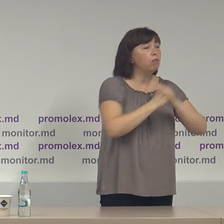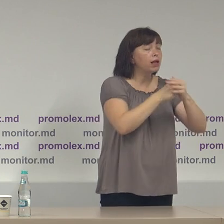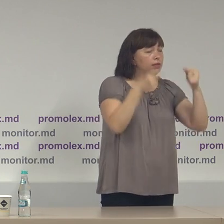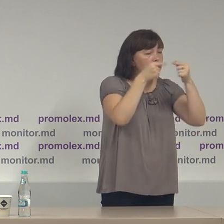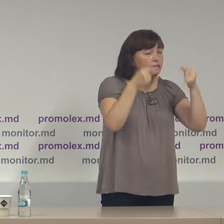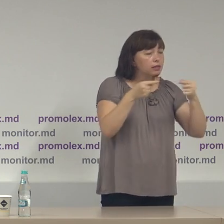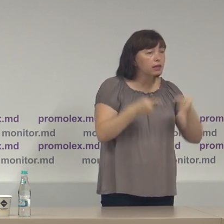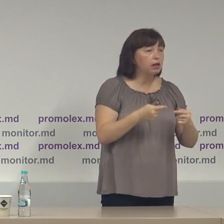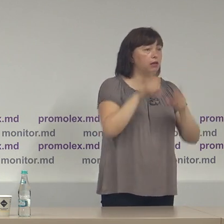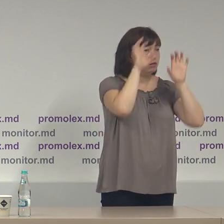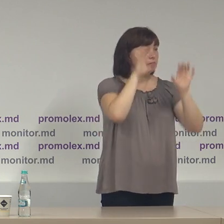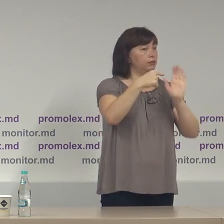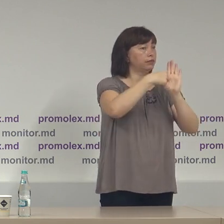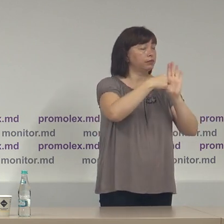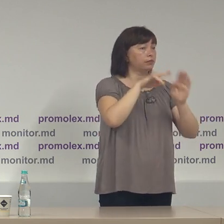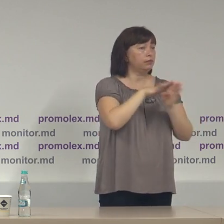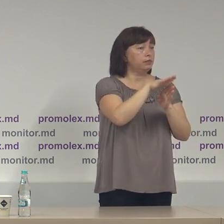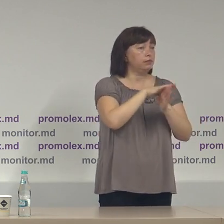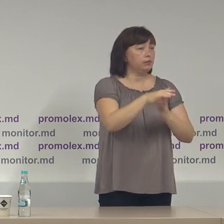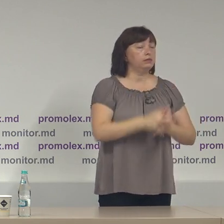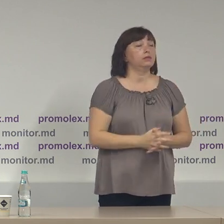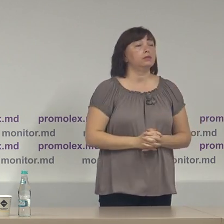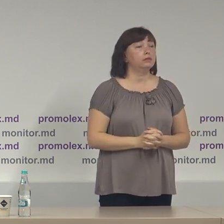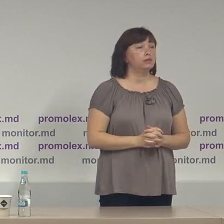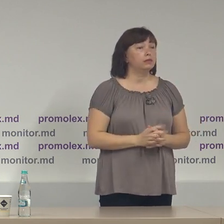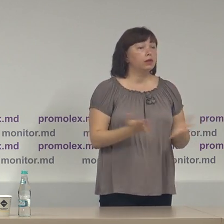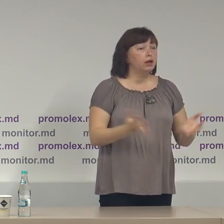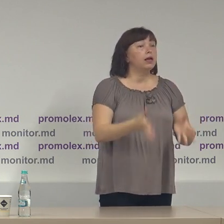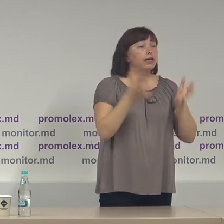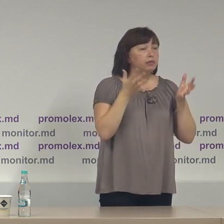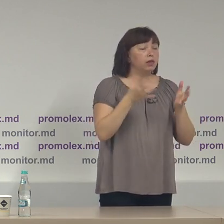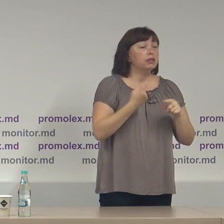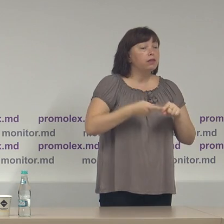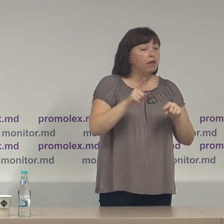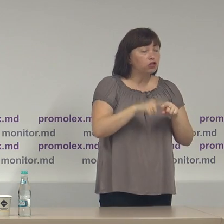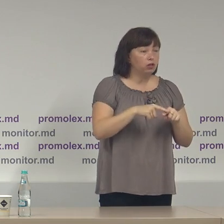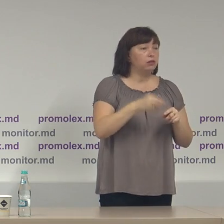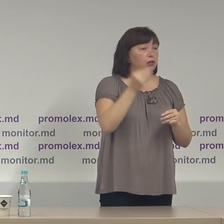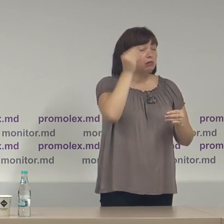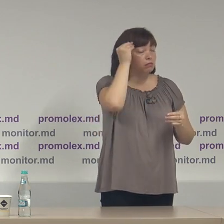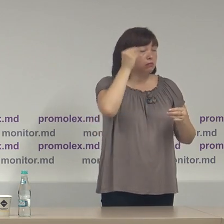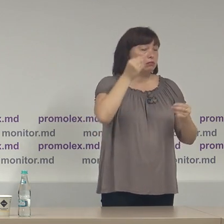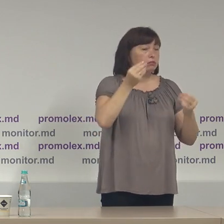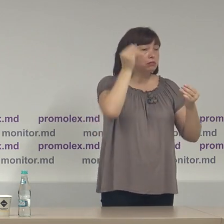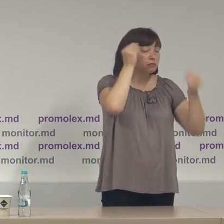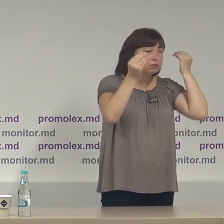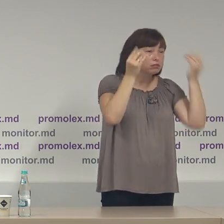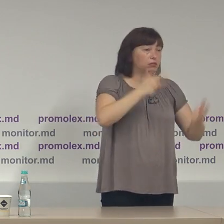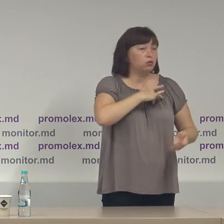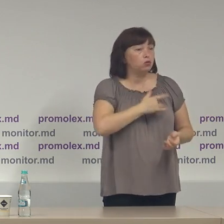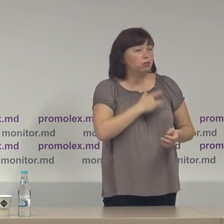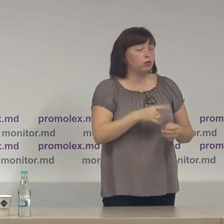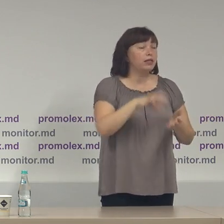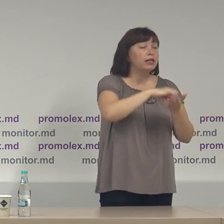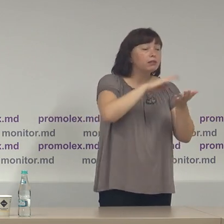criteriilor prevăzute de codul electoral respectiv aceste suspiciuni cu referire la falsificarea